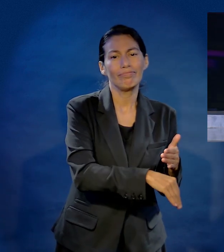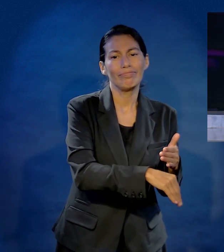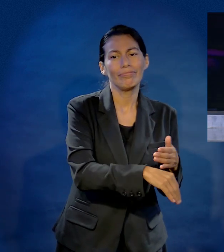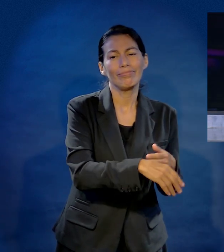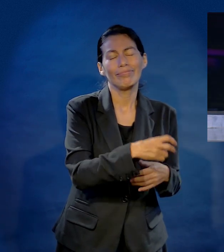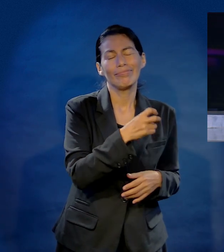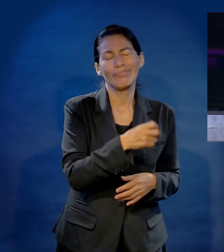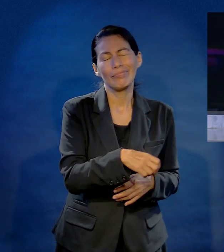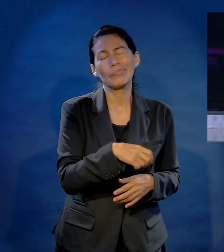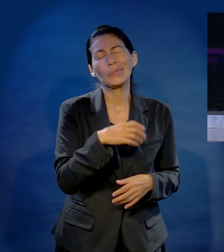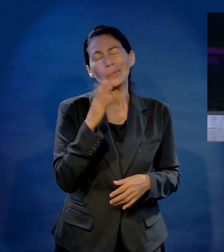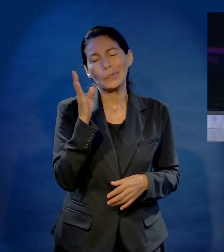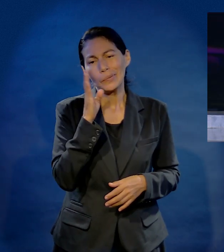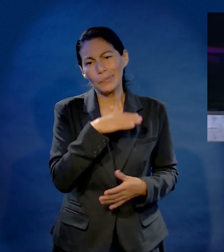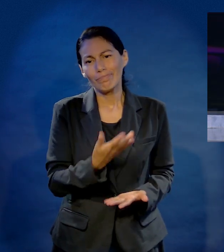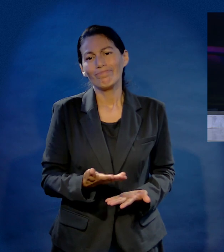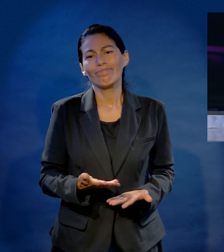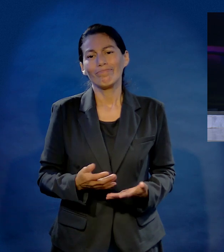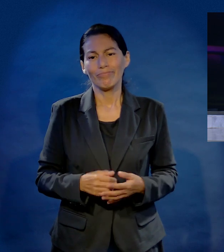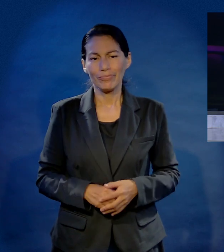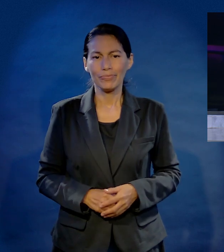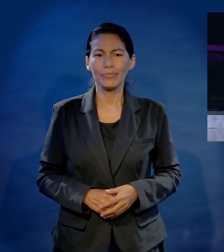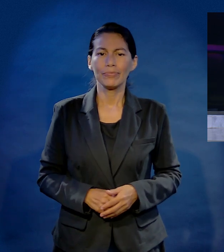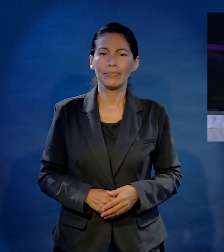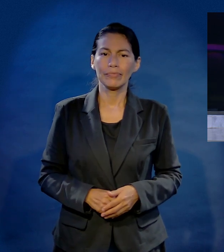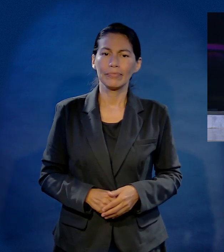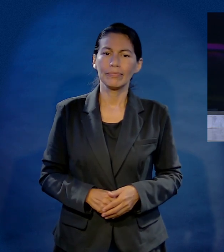Eso sí sería una verdadera desgracia.